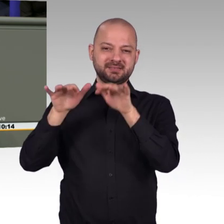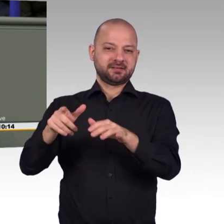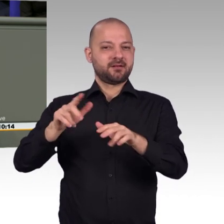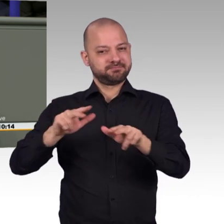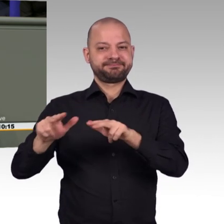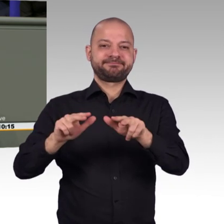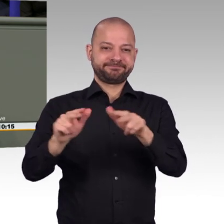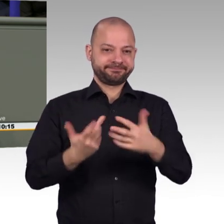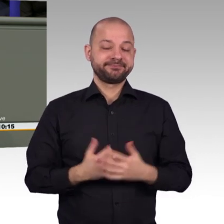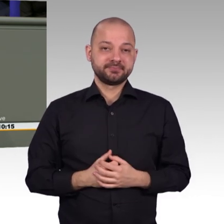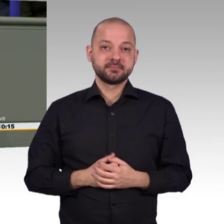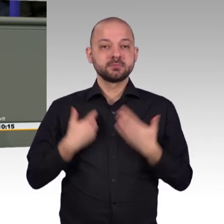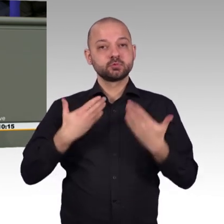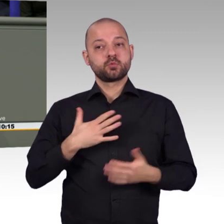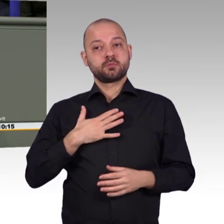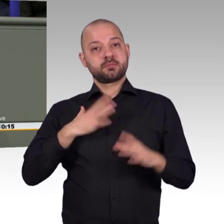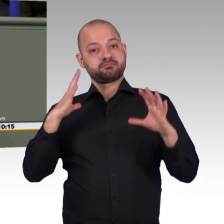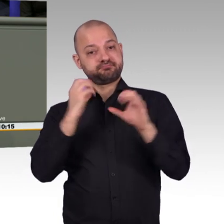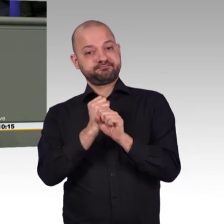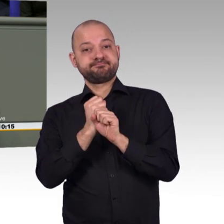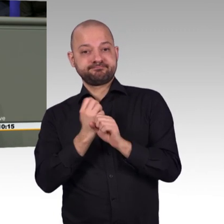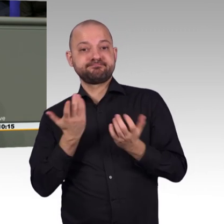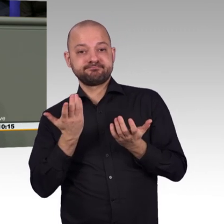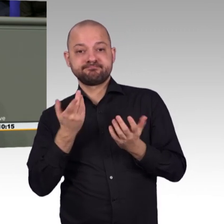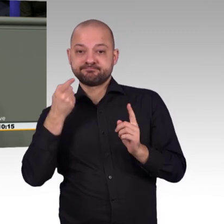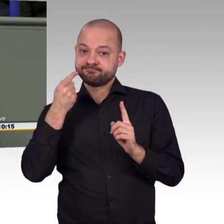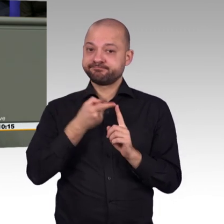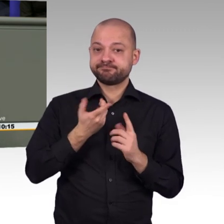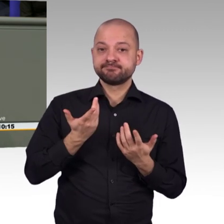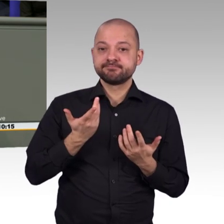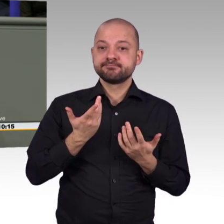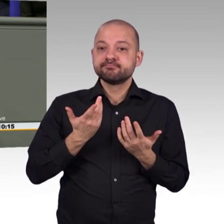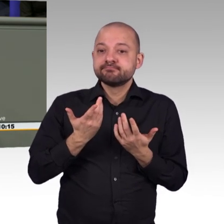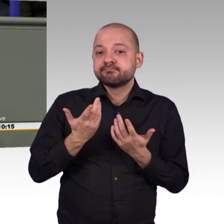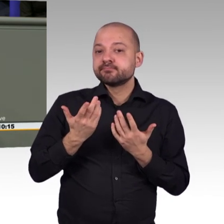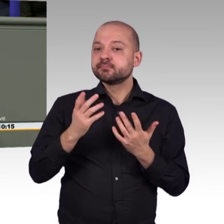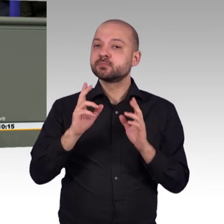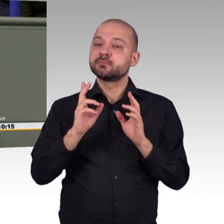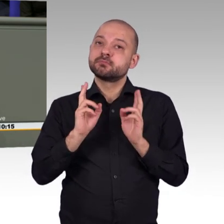Sonst steht diese Bundesregierung am Ende der Legislatur mit leeren Händen da. Vielen Dank.